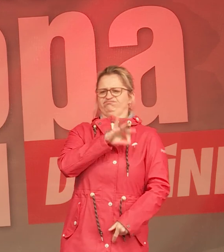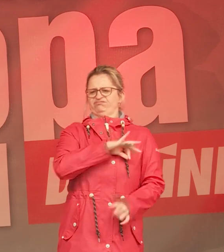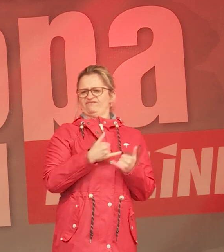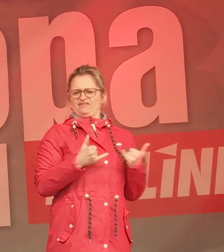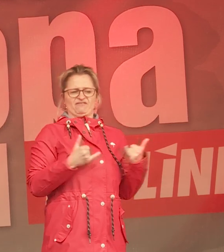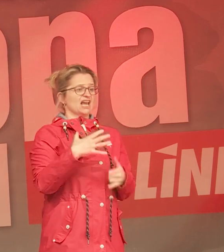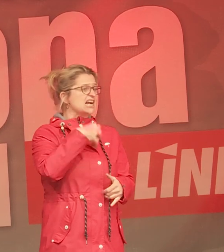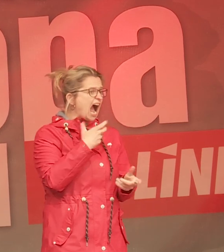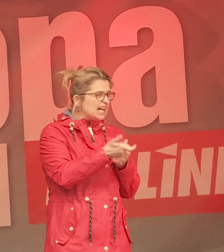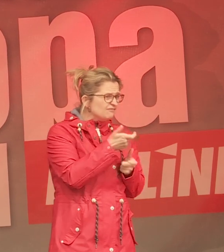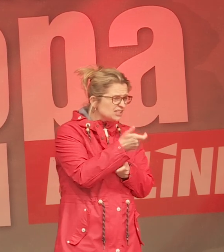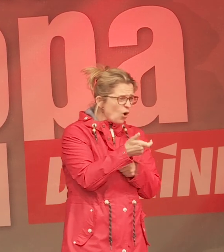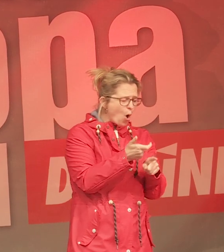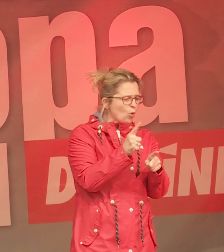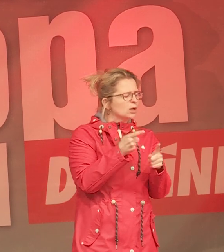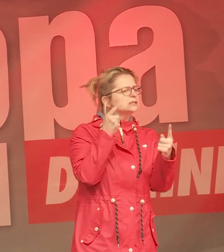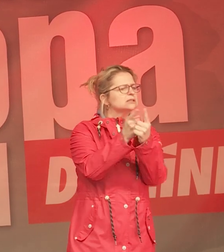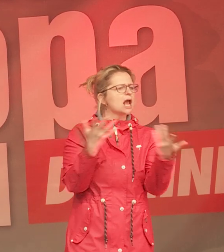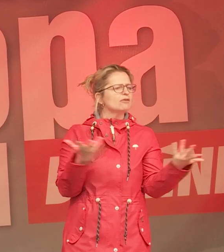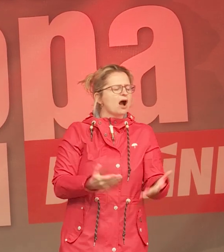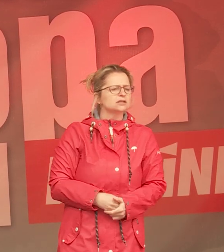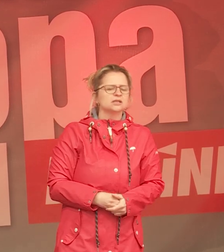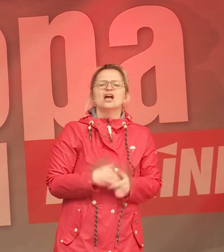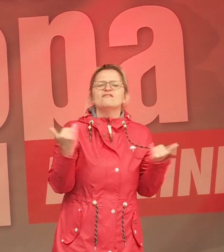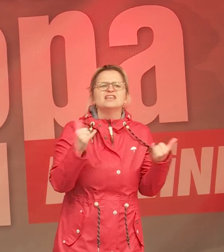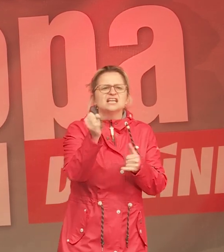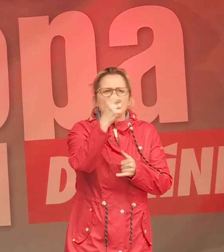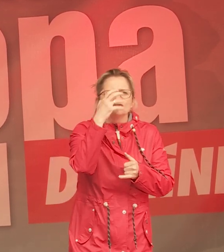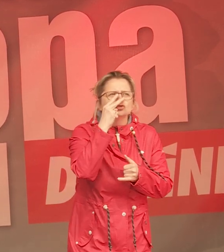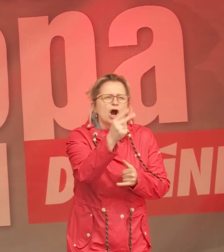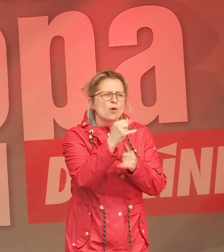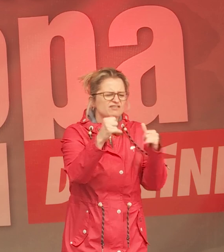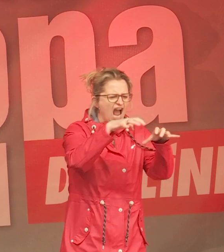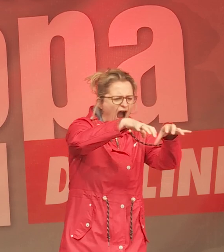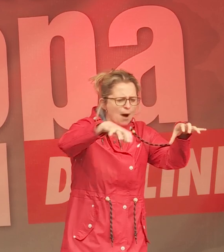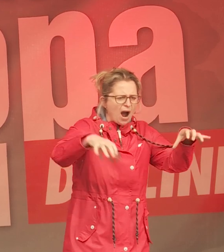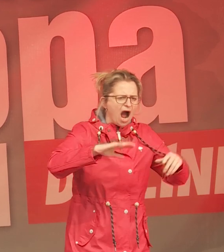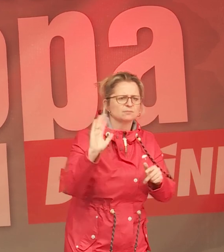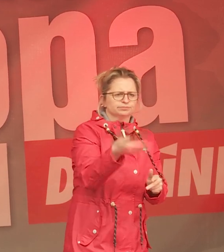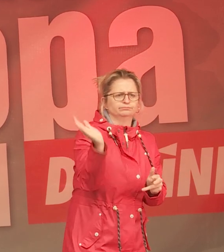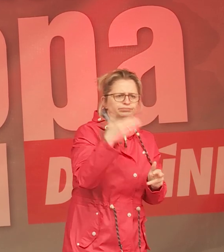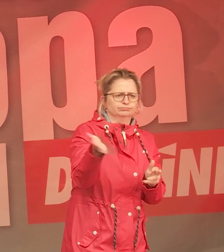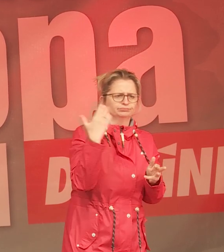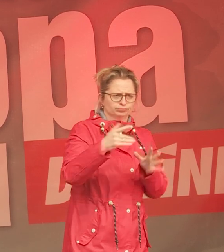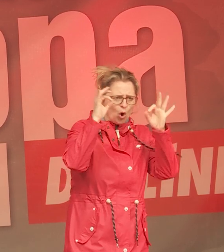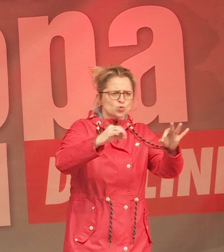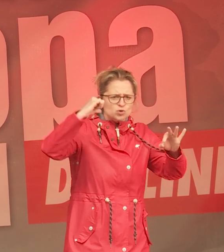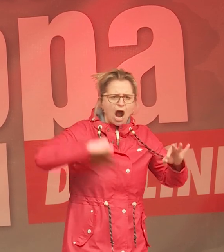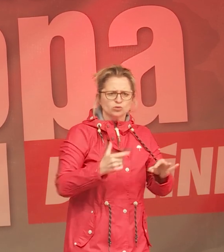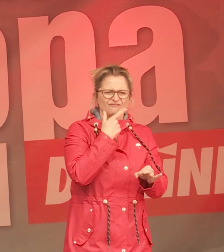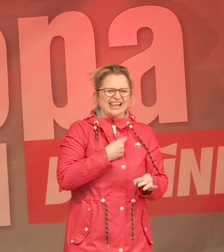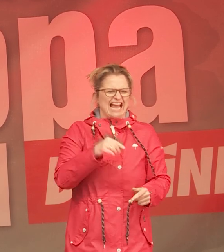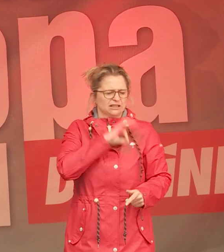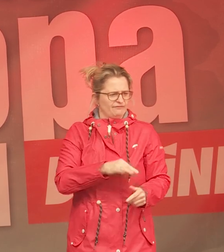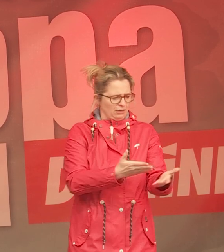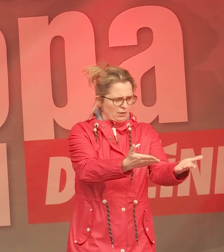Krankenversorgung teilweise darauf ausgerichtet, wie kann ich meine Apparate optimal auslassen, damit ich schönen großen Gewinn damit mache.